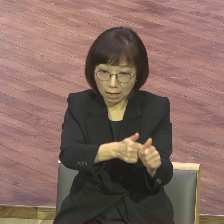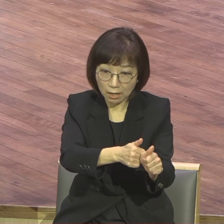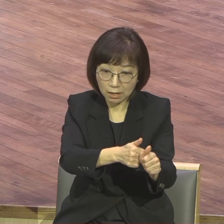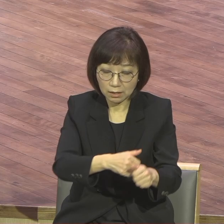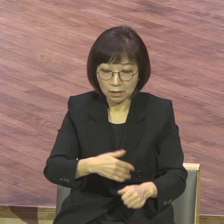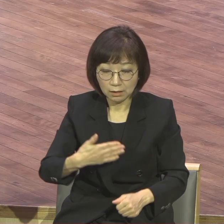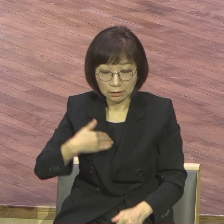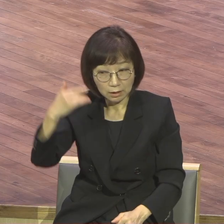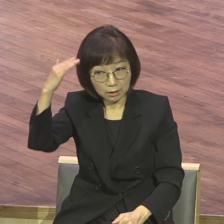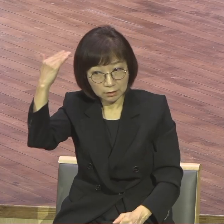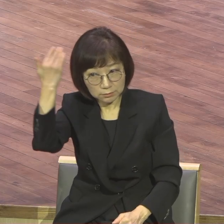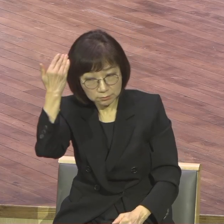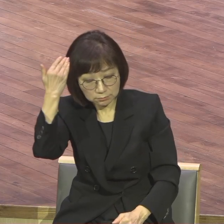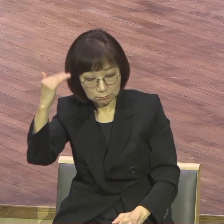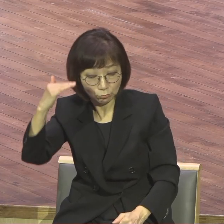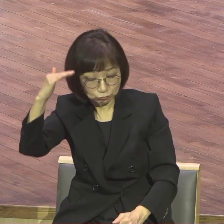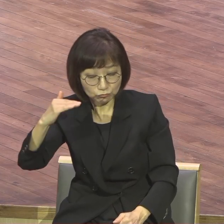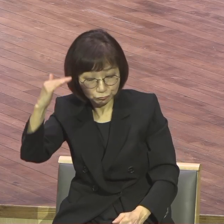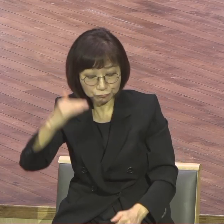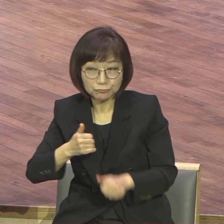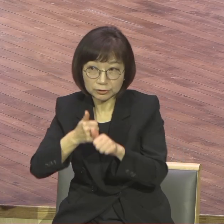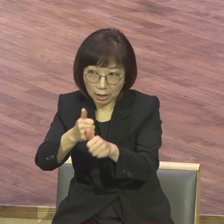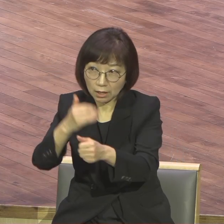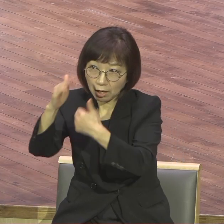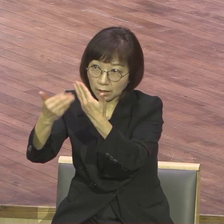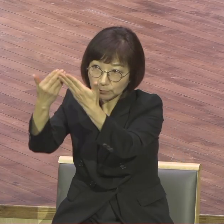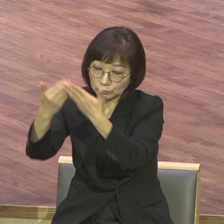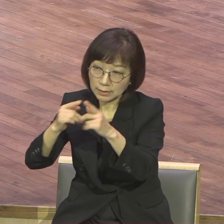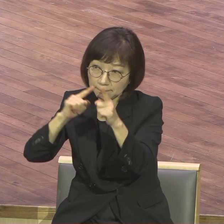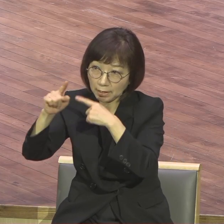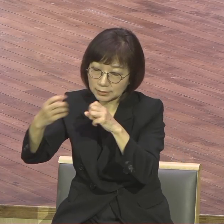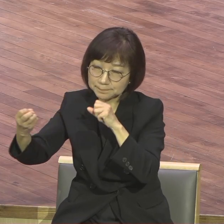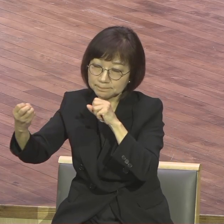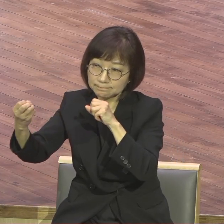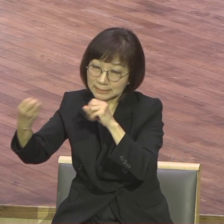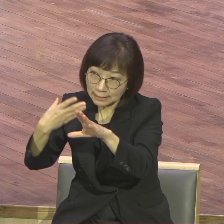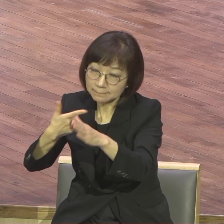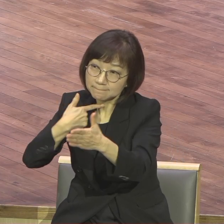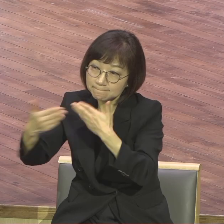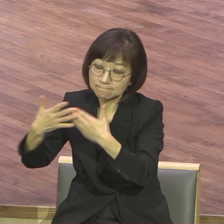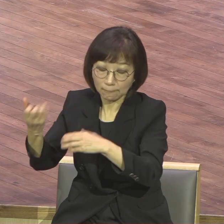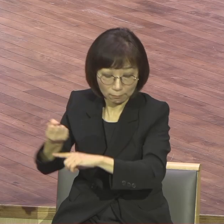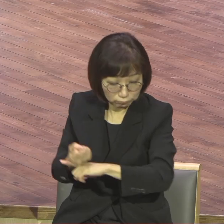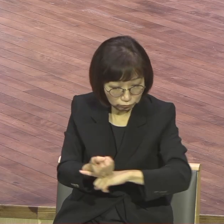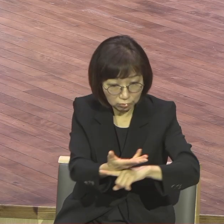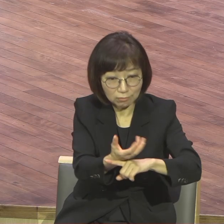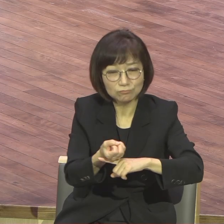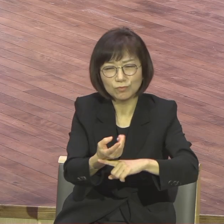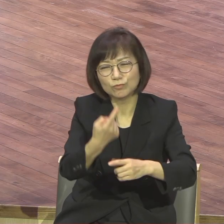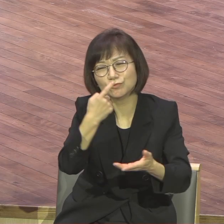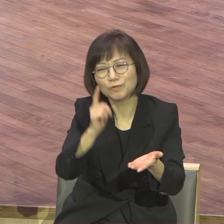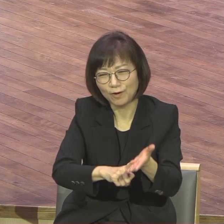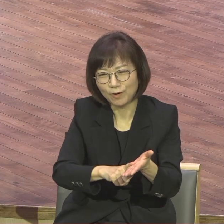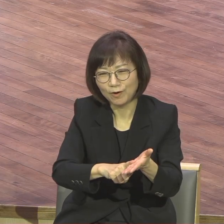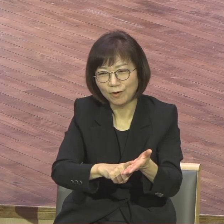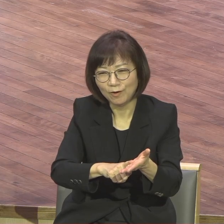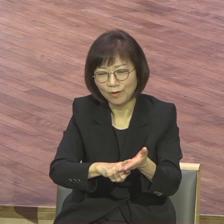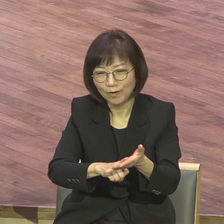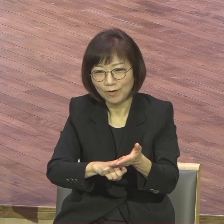응답체험 그거 말하면 돼요 기본이 기본 이거 최고 수준이 아니라니까요 오늘의 말씀 산모직 산모님들이 이것이